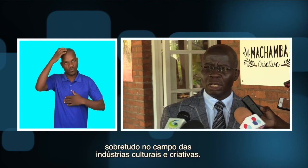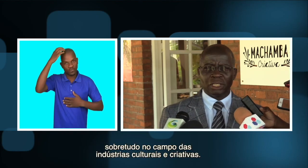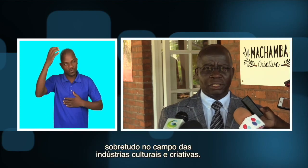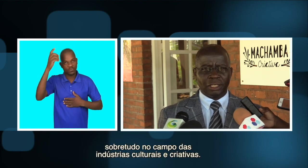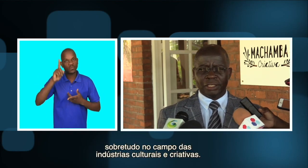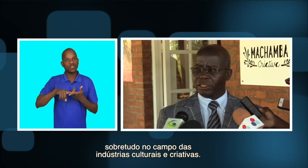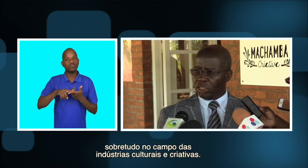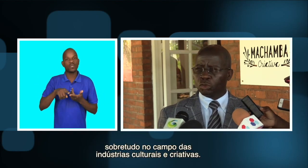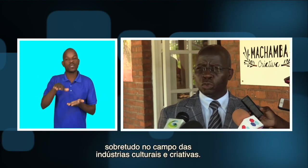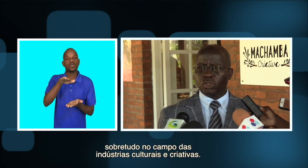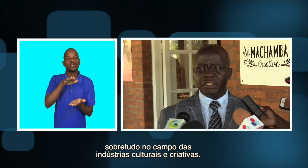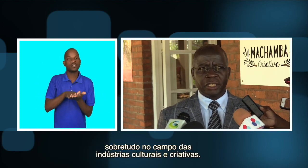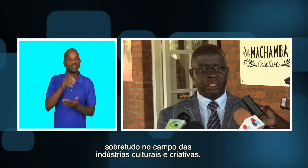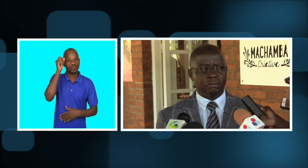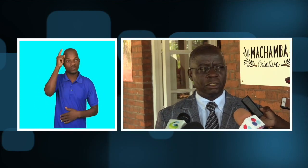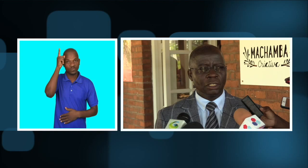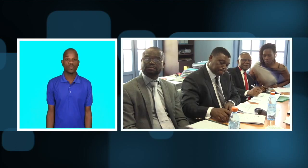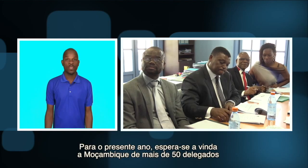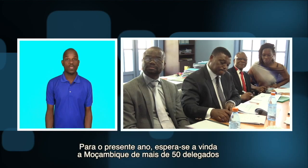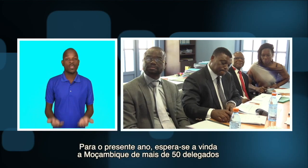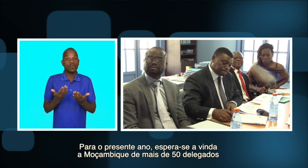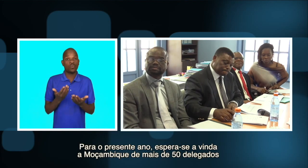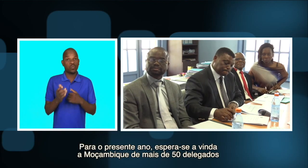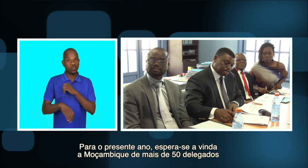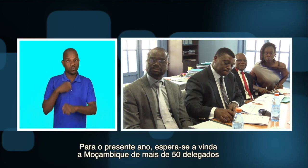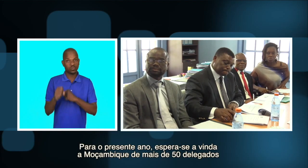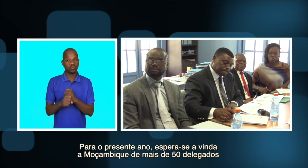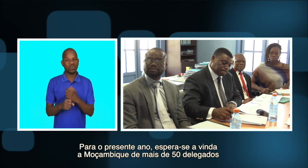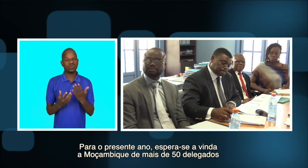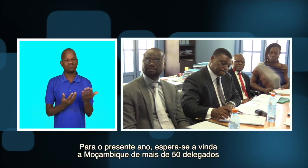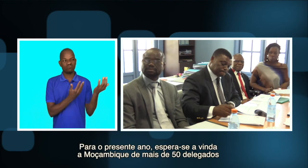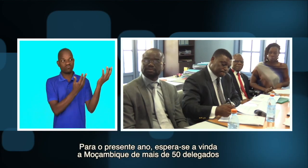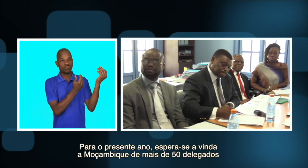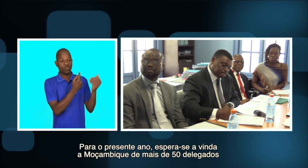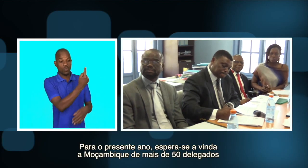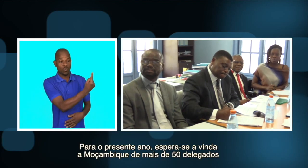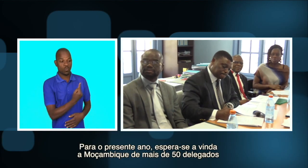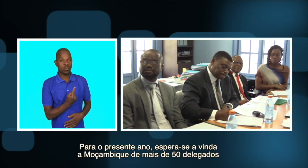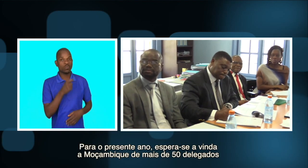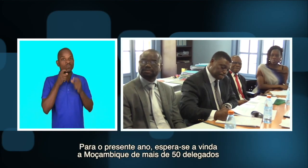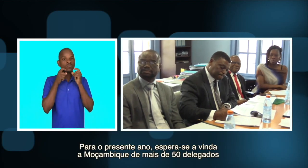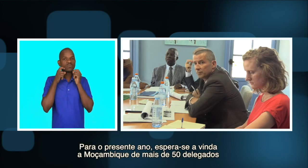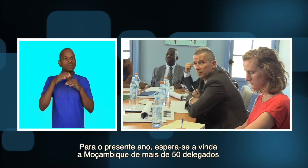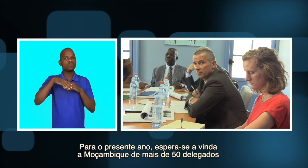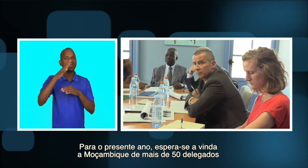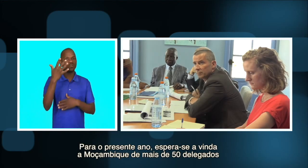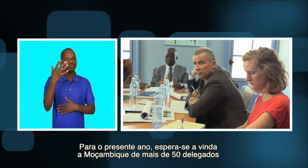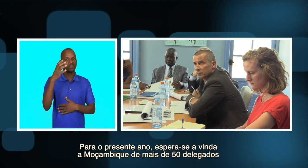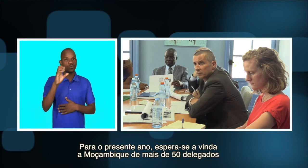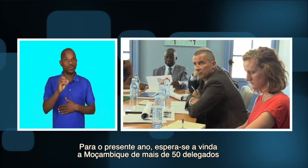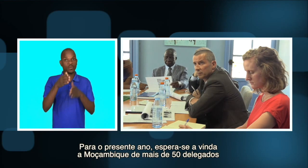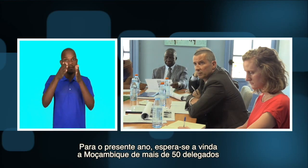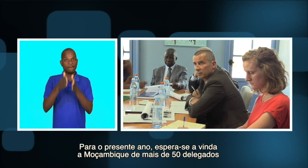sobretudo no campo das indústrias culturais e criativas. Para o presente ano, espera-se a vinda a Moçambique de mais